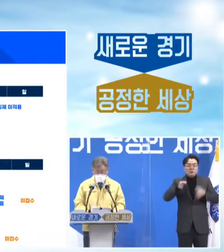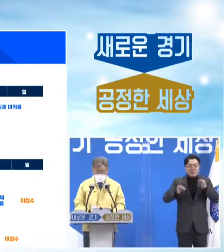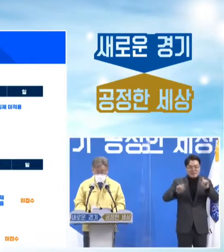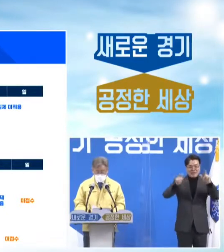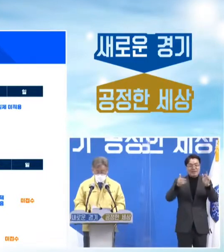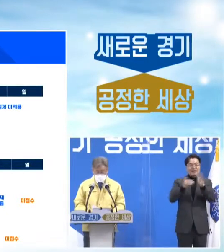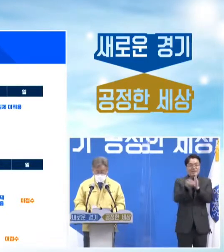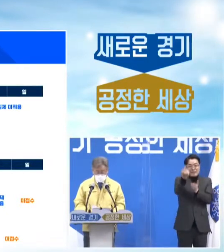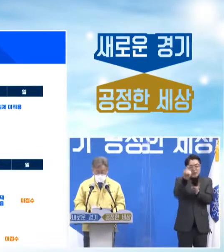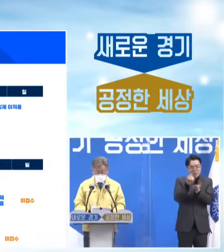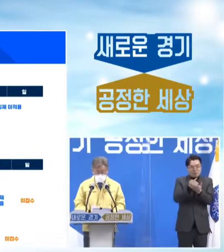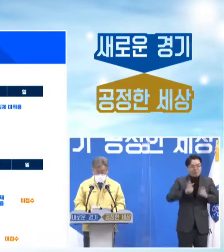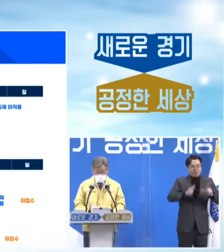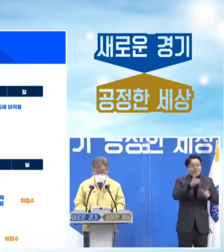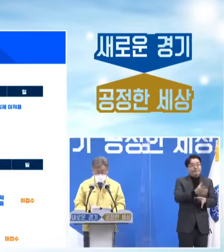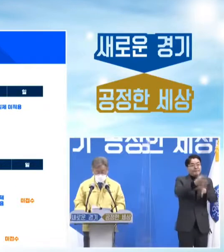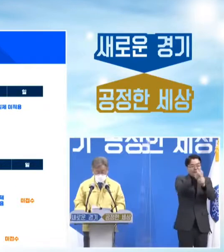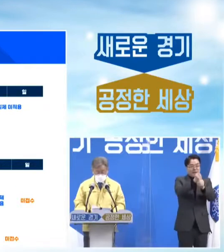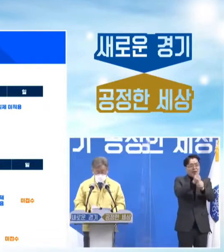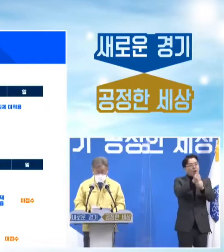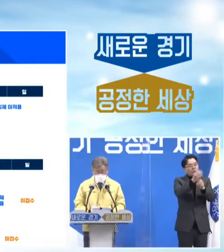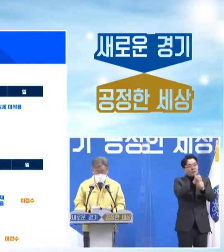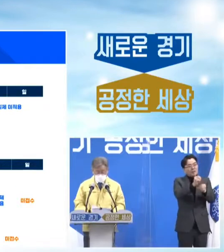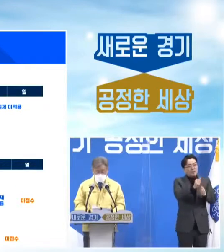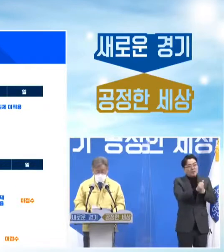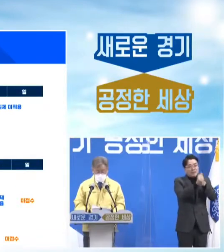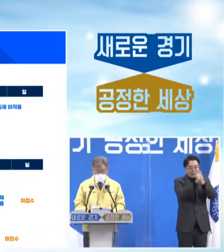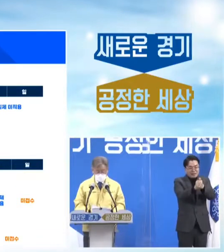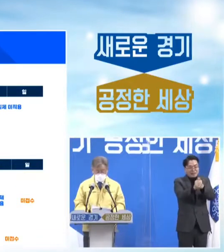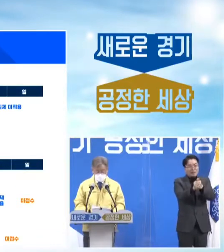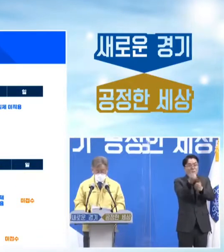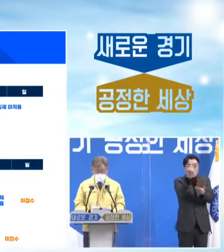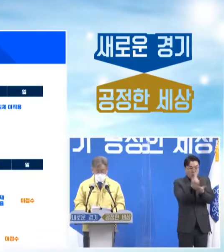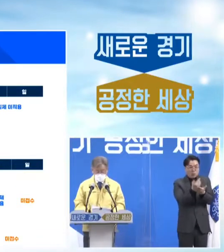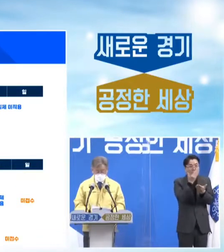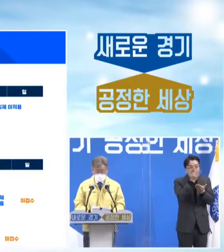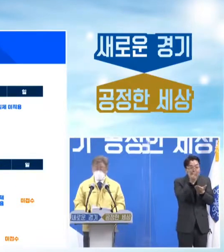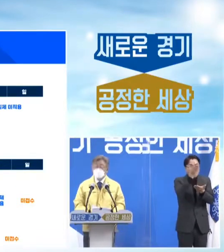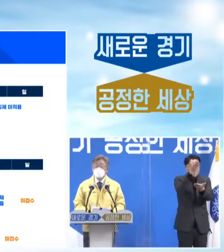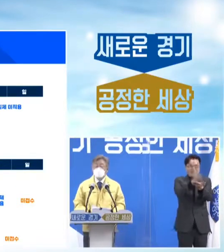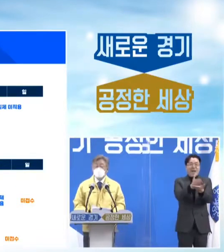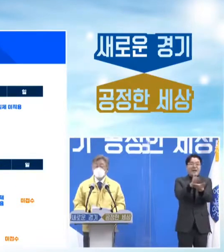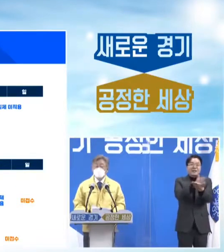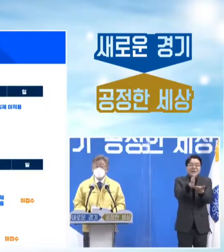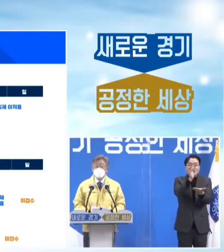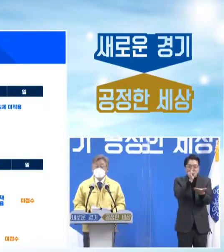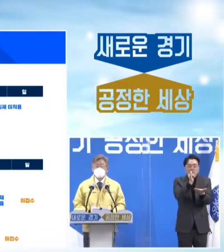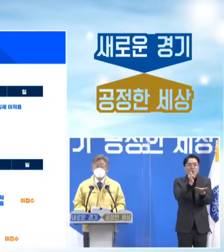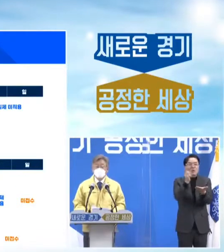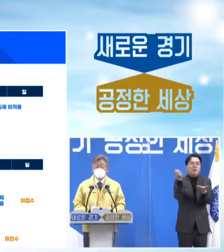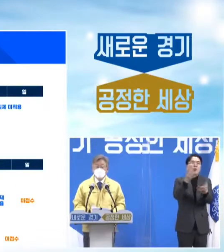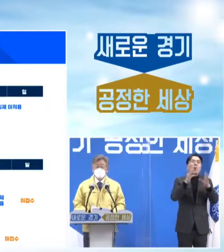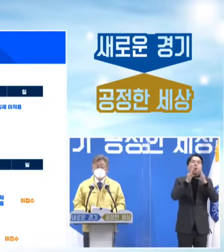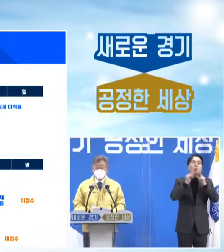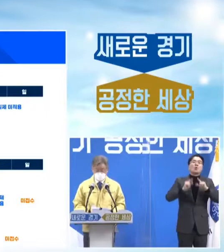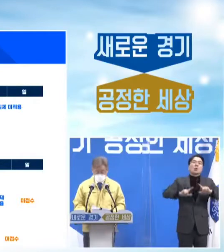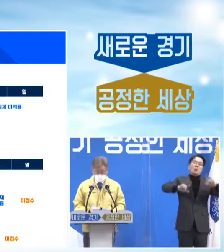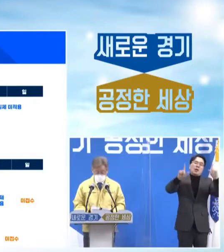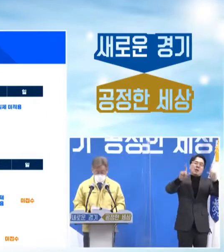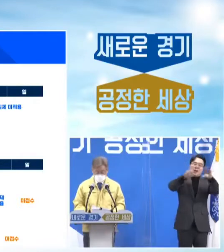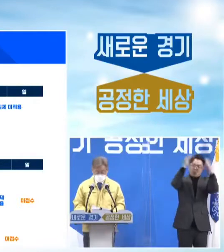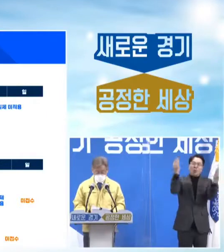방문자의 출생연도 끝자리에 따라 신청이 제한되고 토요일에는 신청하지 않으신 분들